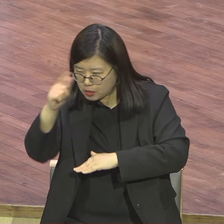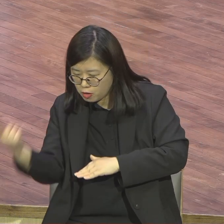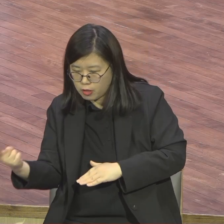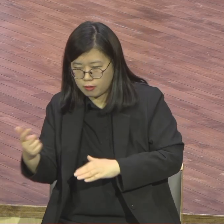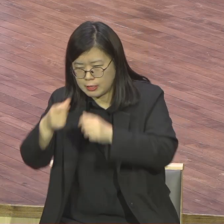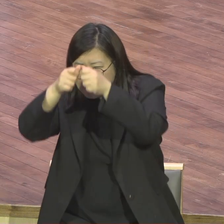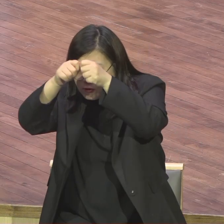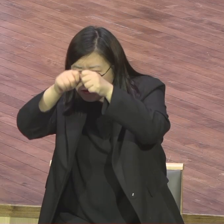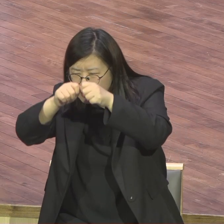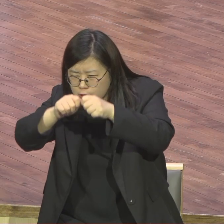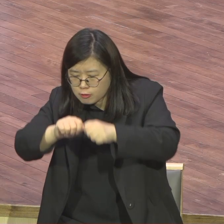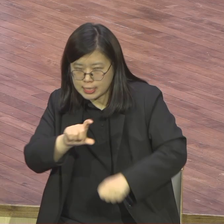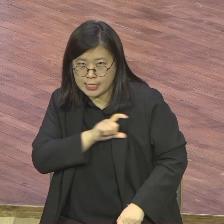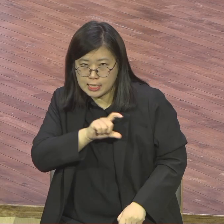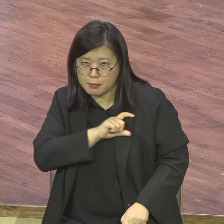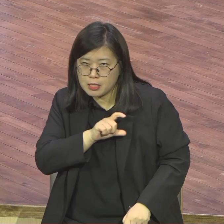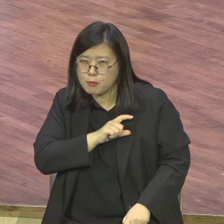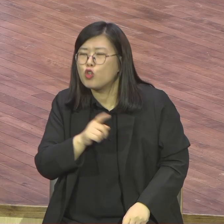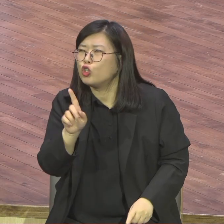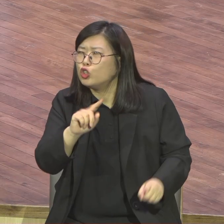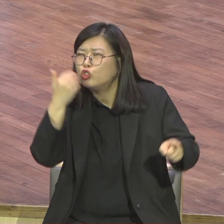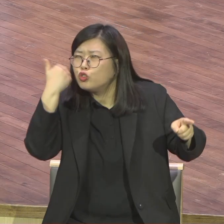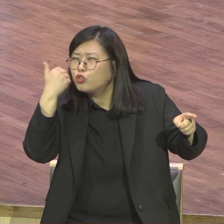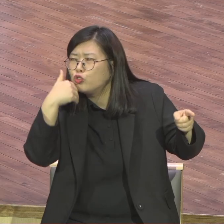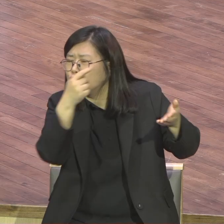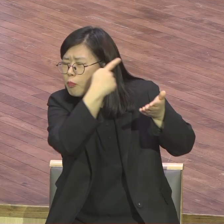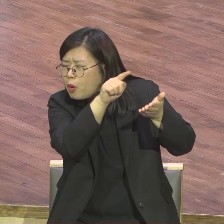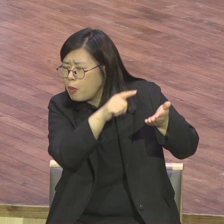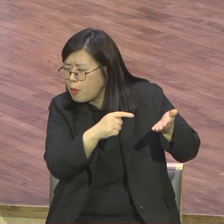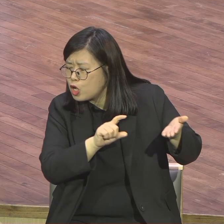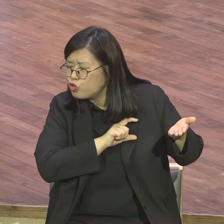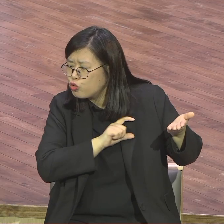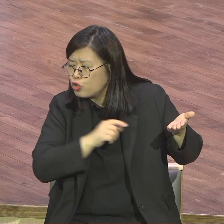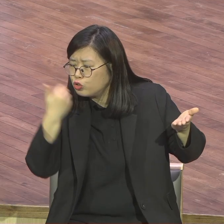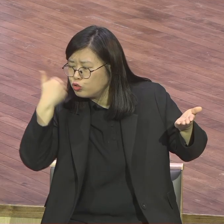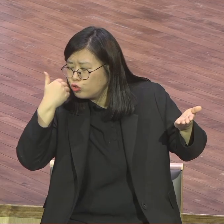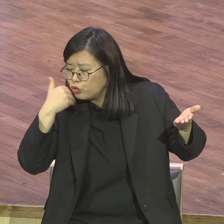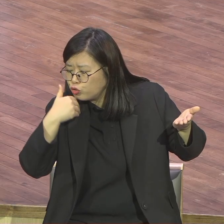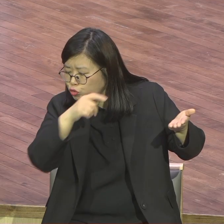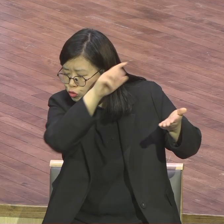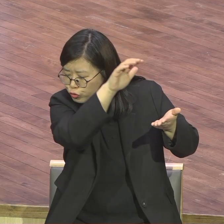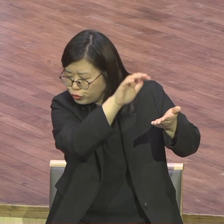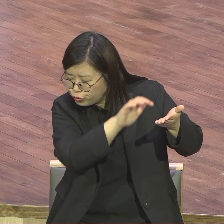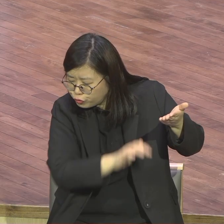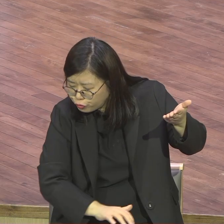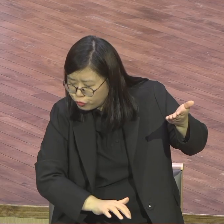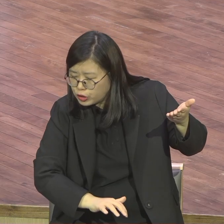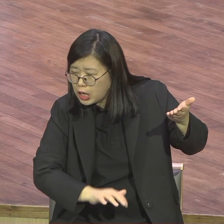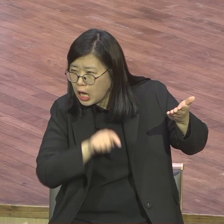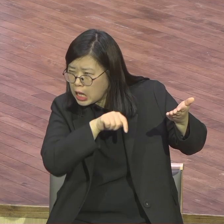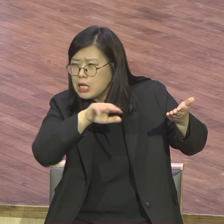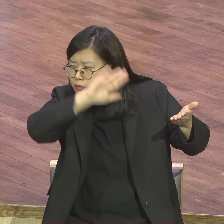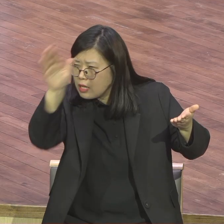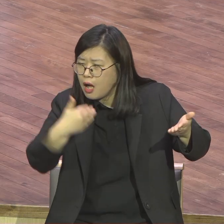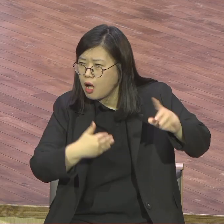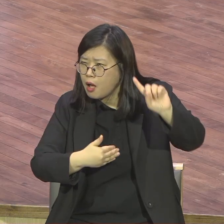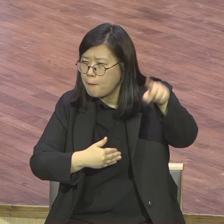백배를 달랐는데 하나님 아마 완공시켜 놓고 이거 이제 헌낙하고 나면 작업을 하지